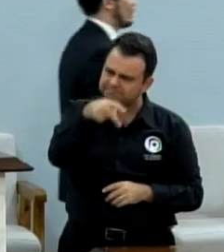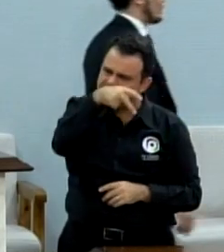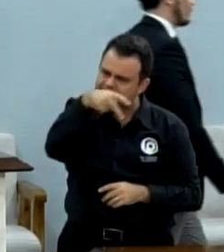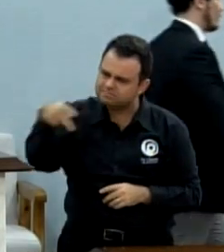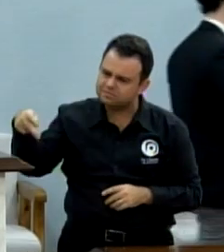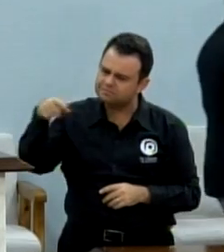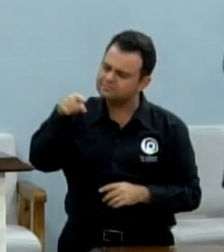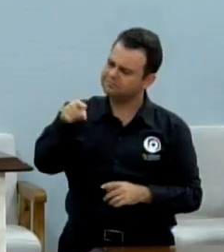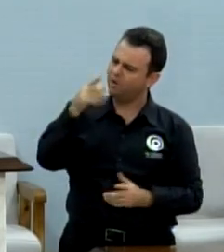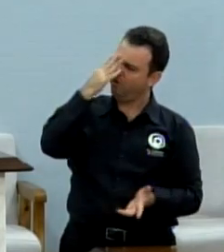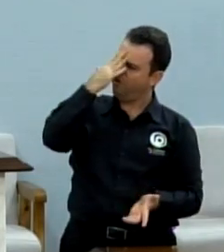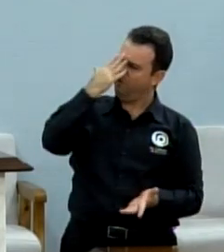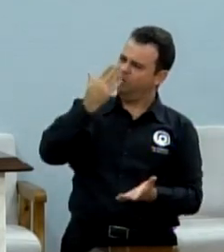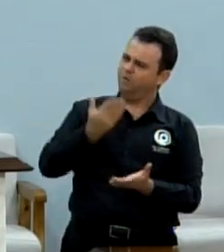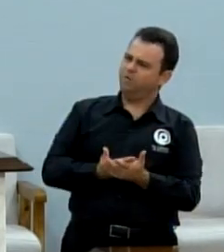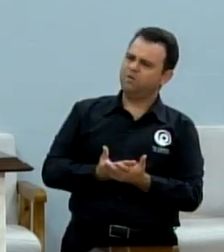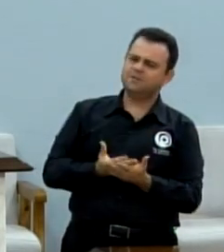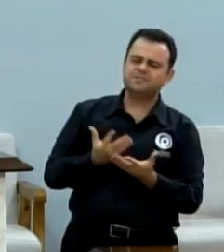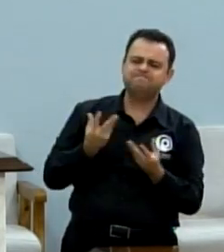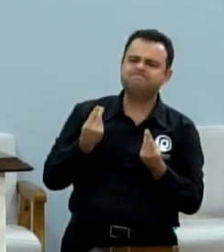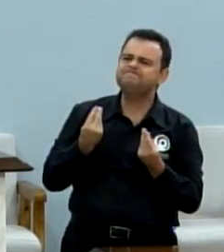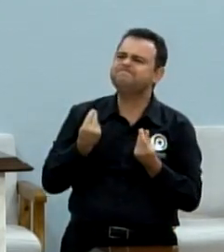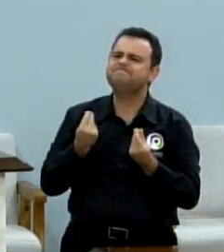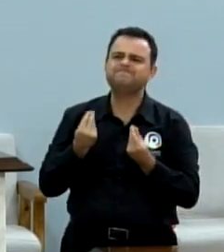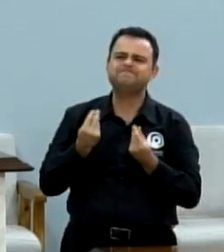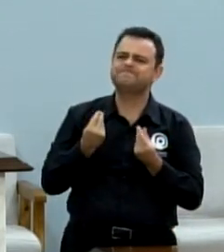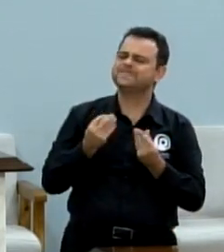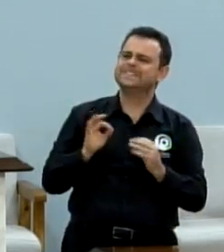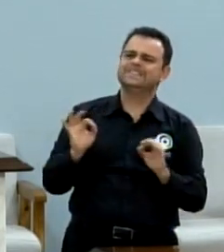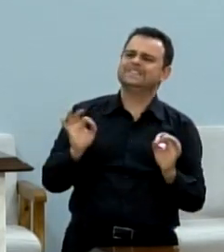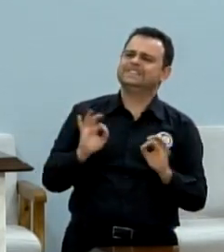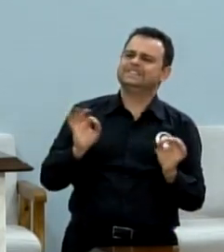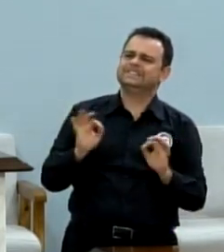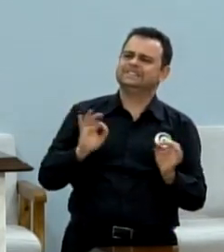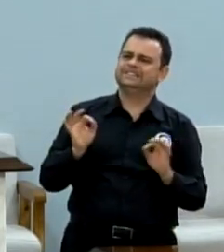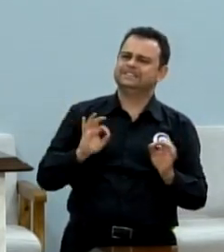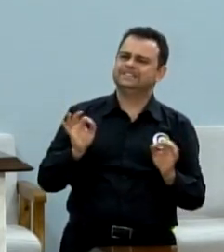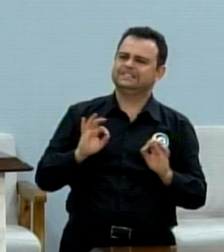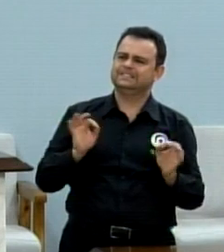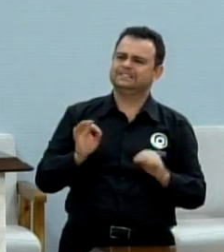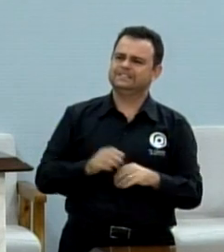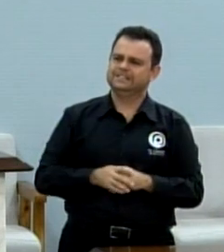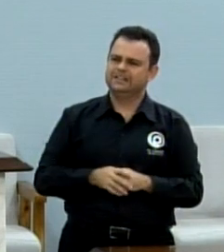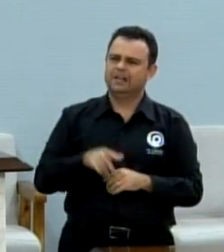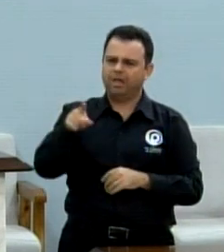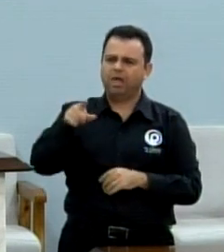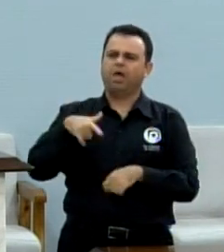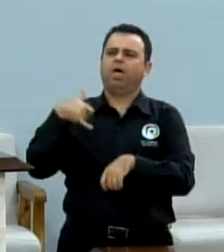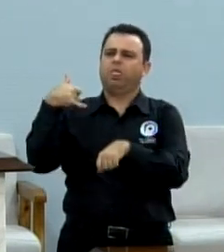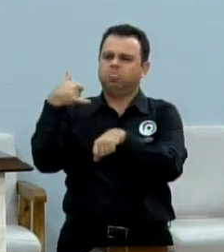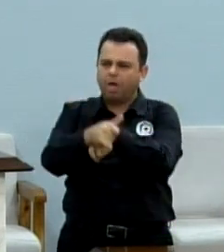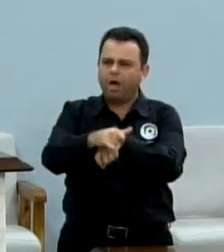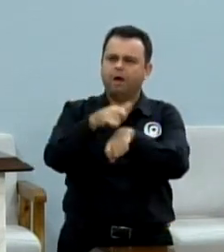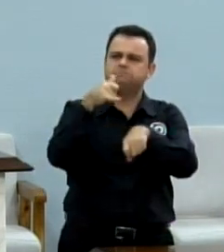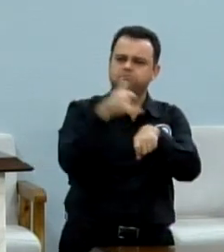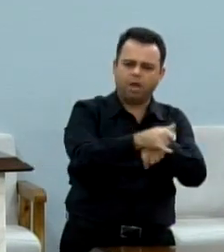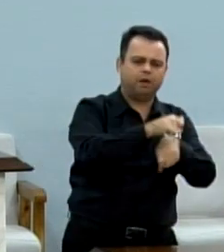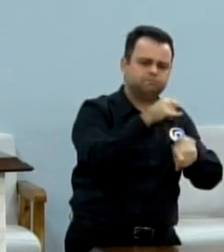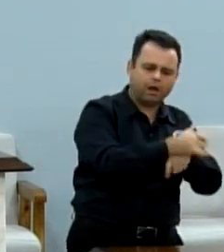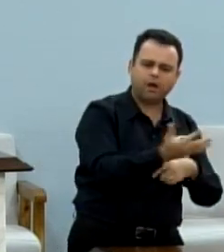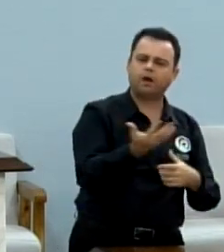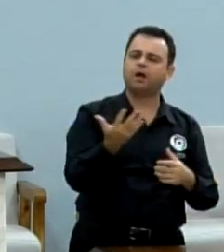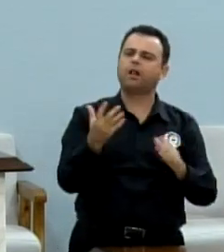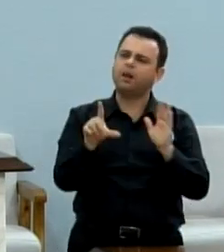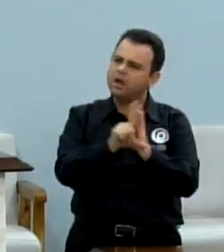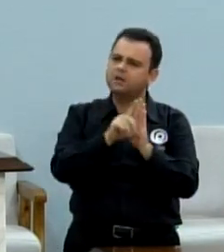A parte ré nestes autos apenas apresenta a malfadada lista que configura um nada jurídico.